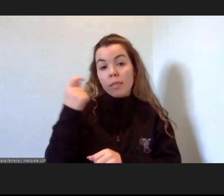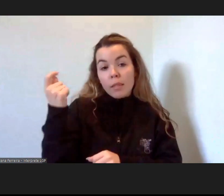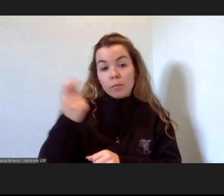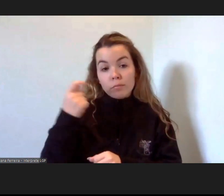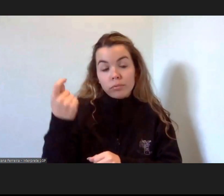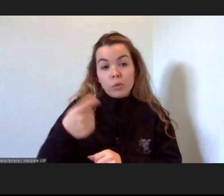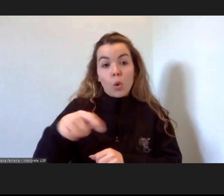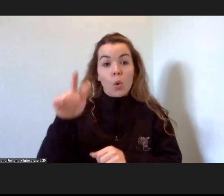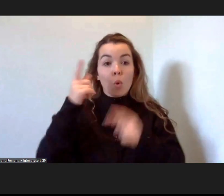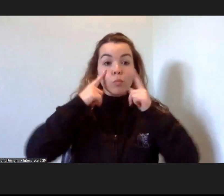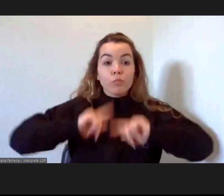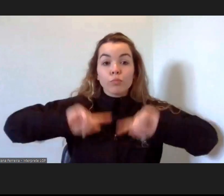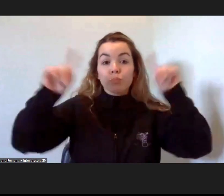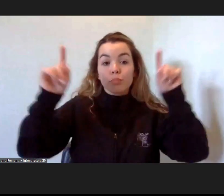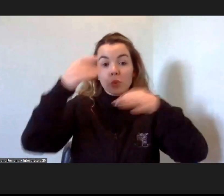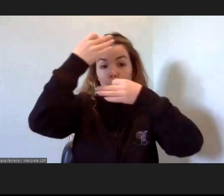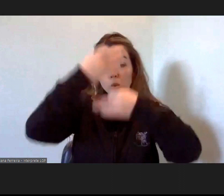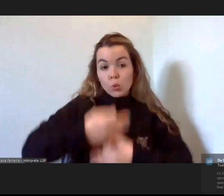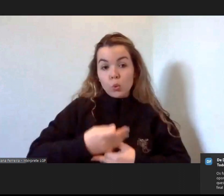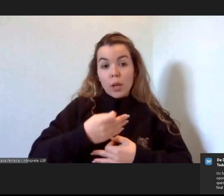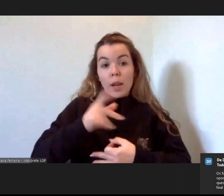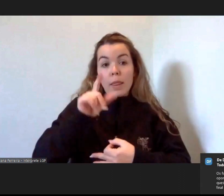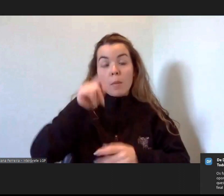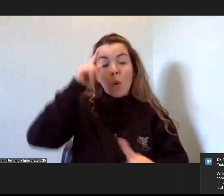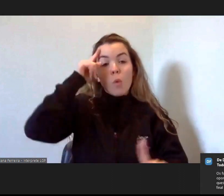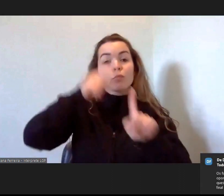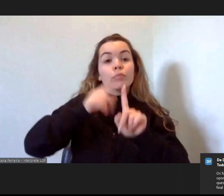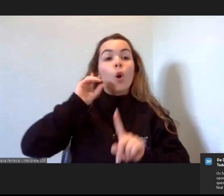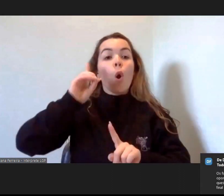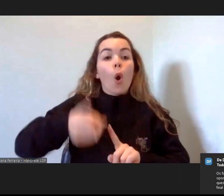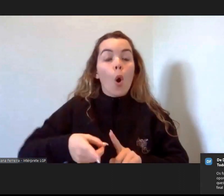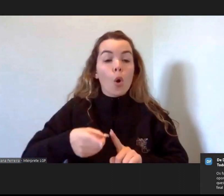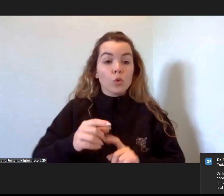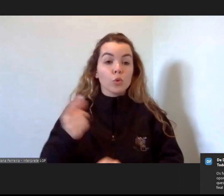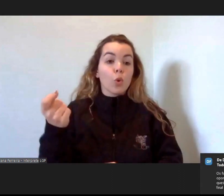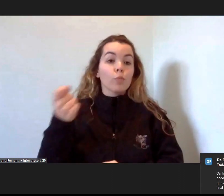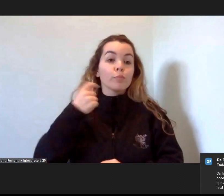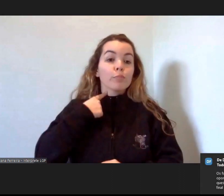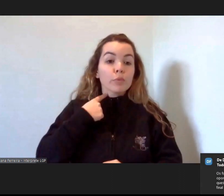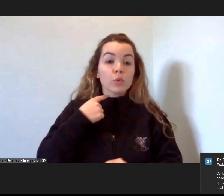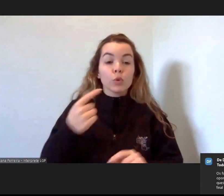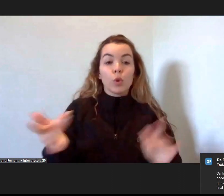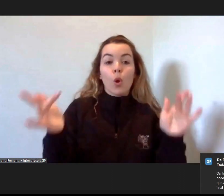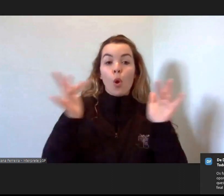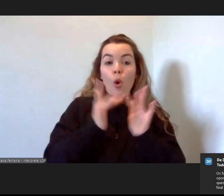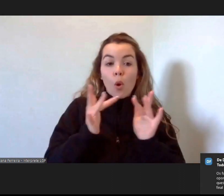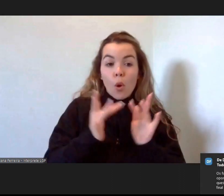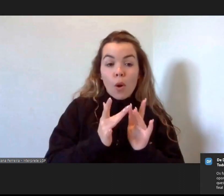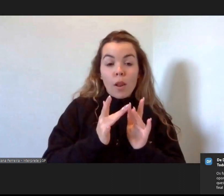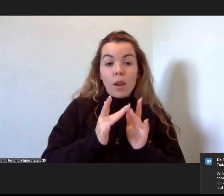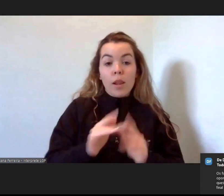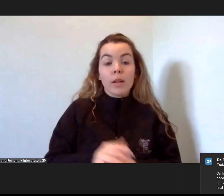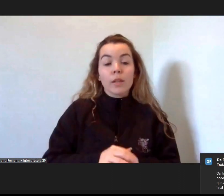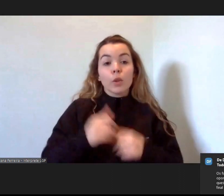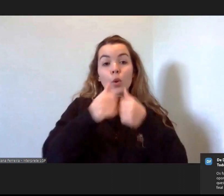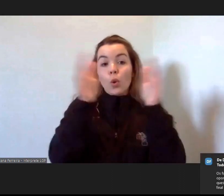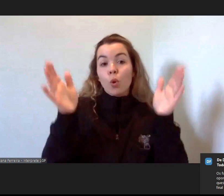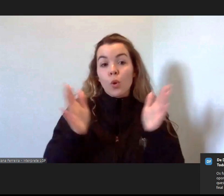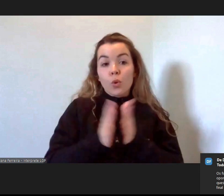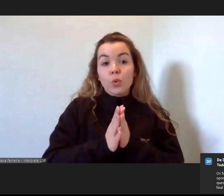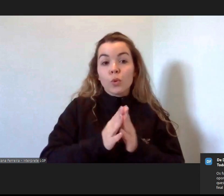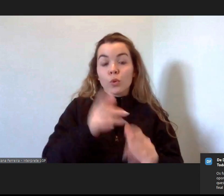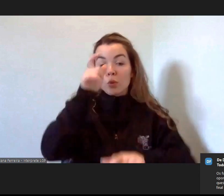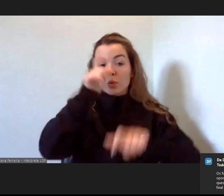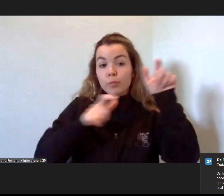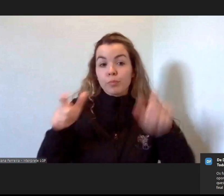Provedoria de Justiça e consiste num curso de e-learning destinado a trabalhadores e dirigentes da administração pública com a duração de